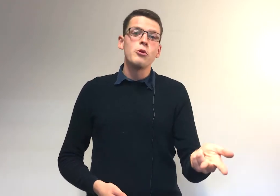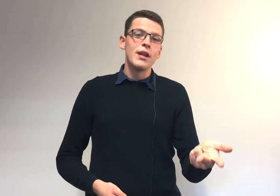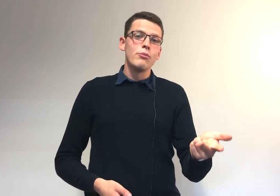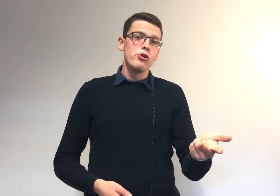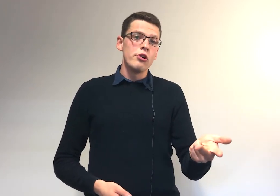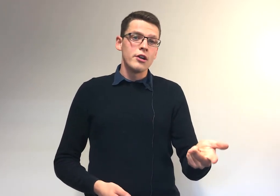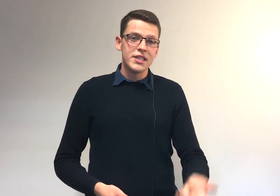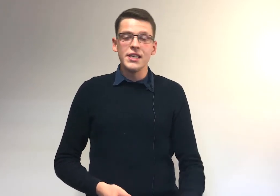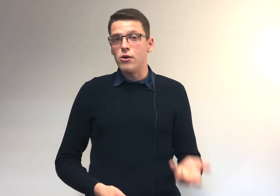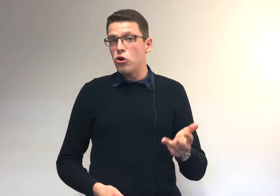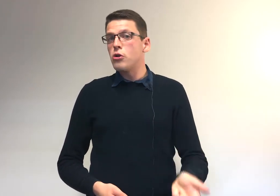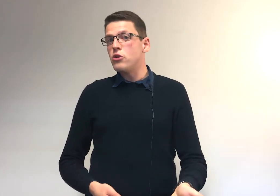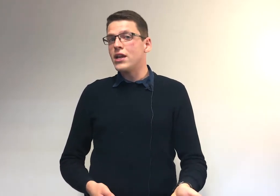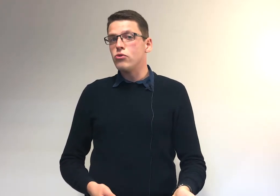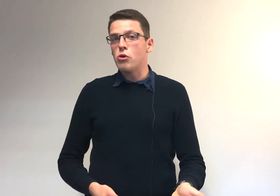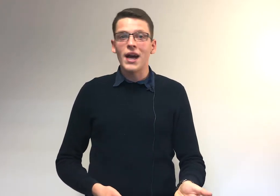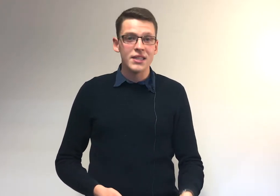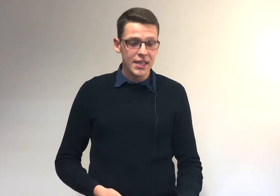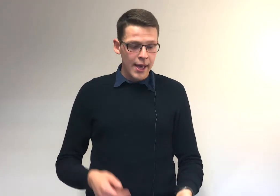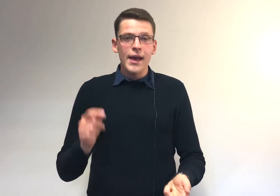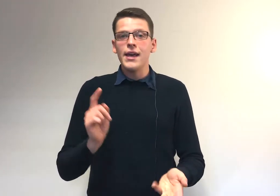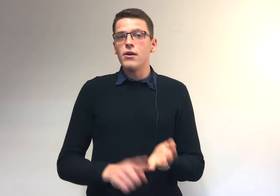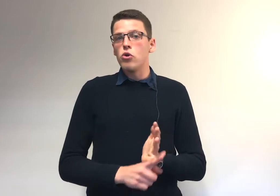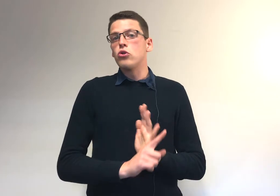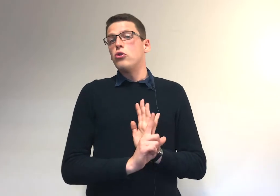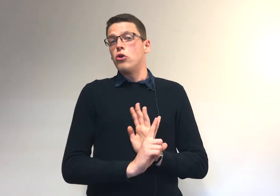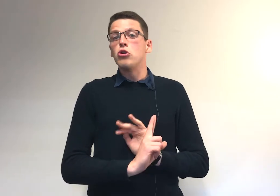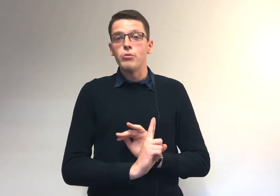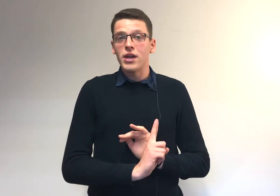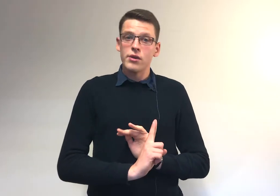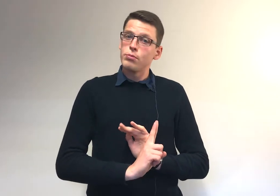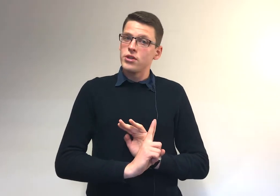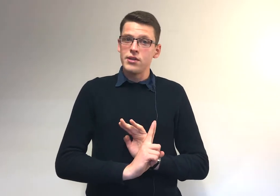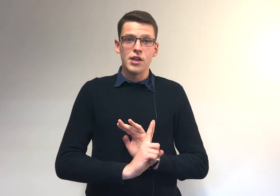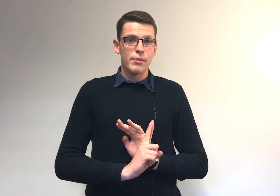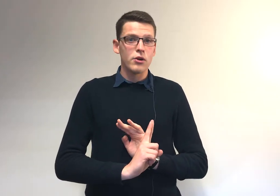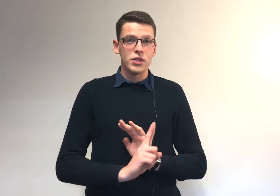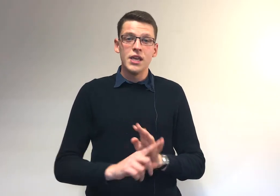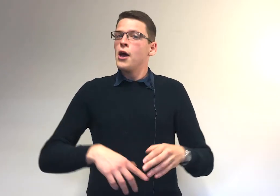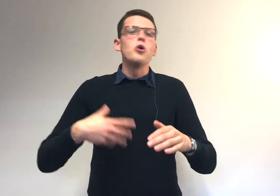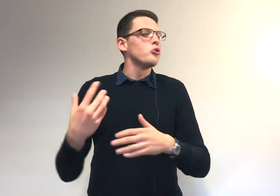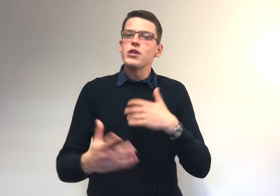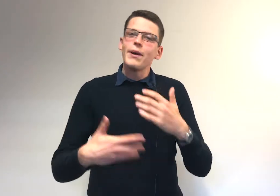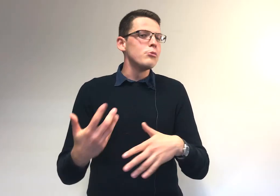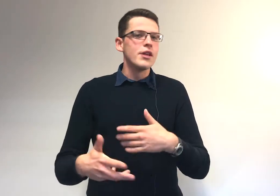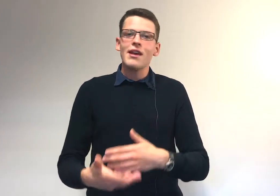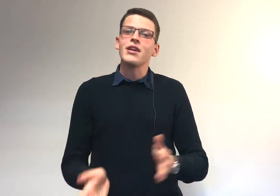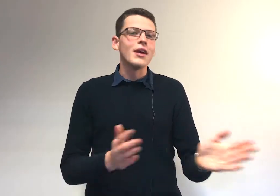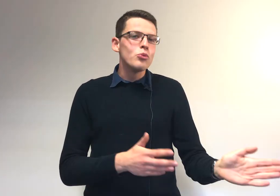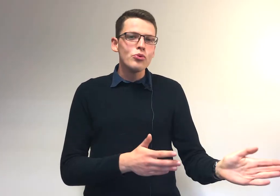de paintball le lundi, le club de lecture le mardi et le club de rédaction de bande dessinée le mercredi, tu ne sais pas cumuler ça avec tes cours,